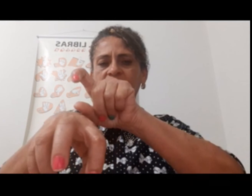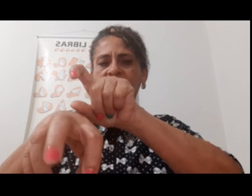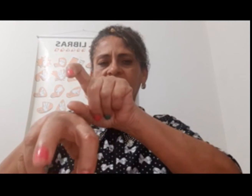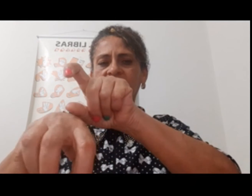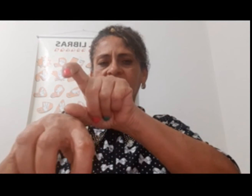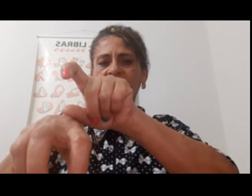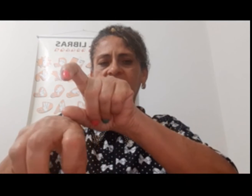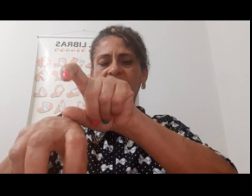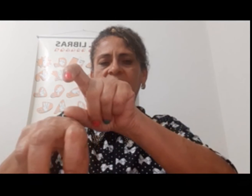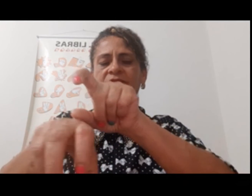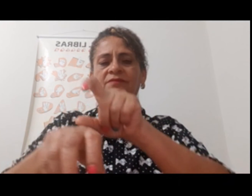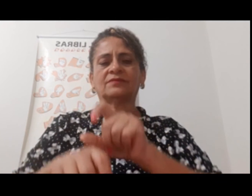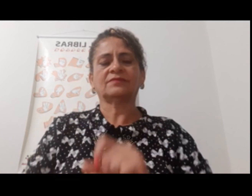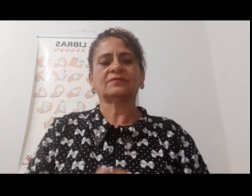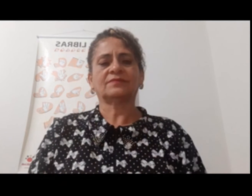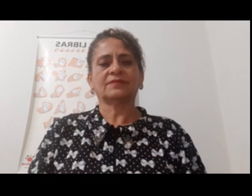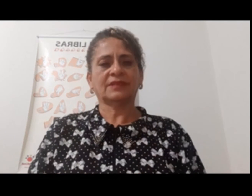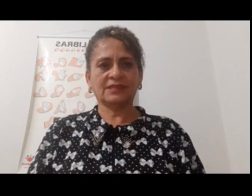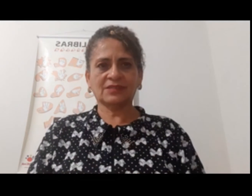E sai como se estivesse caminando.